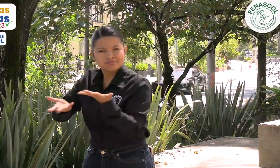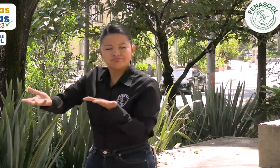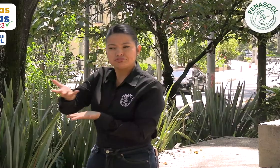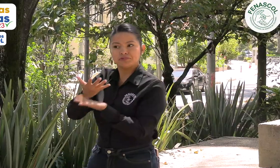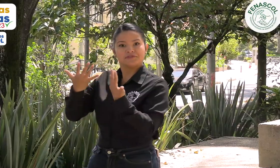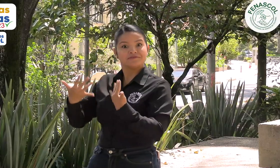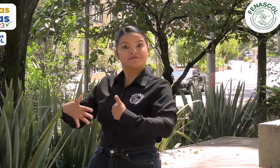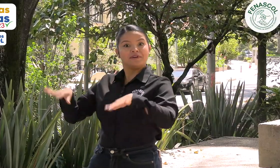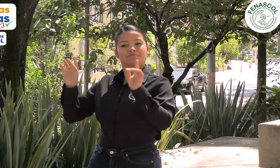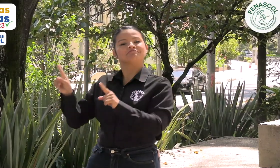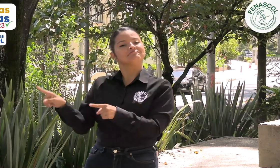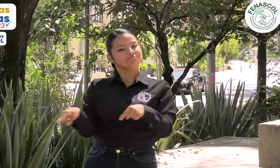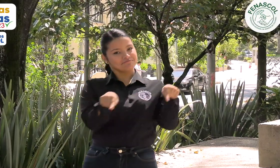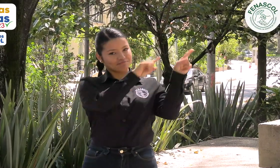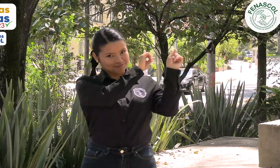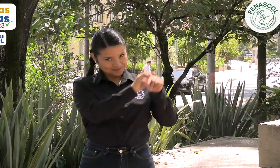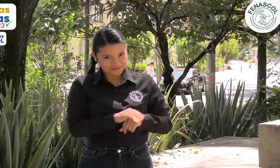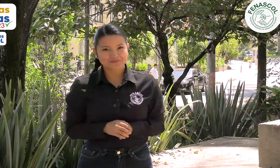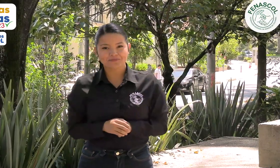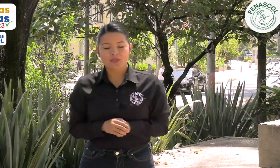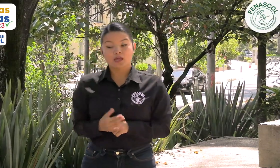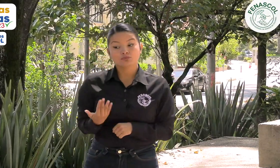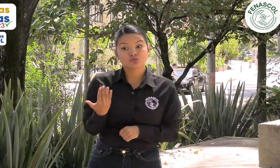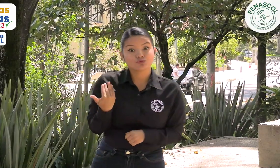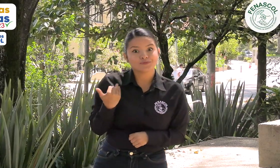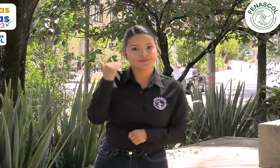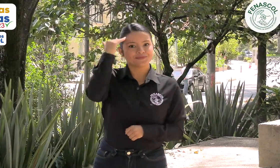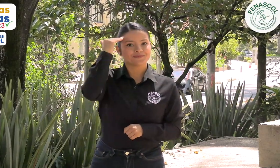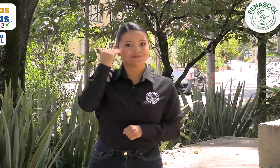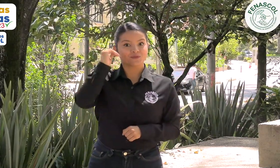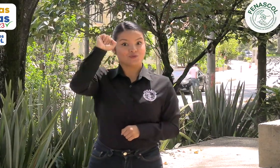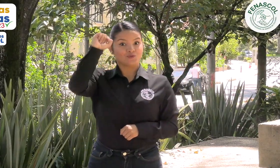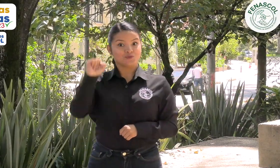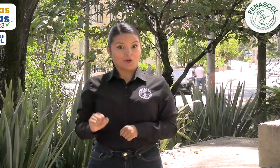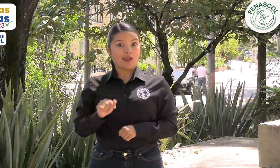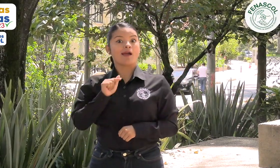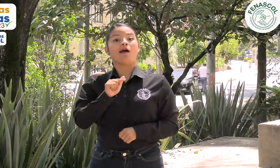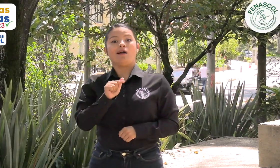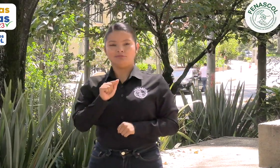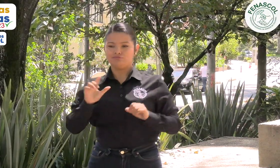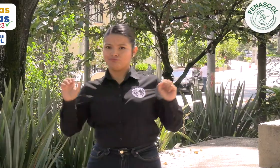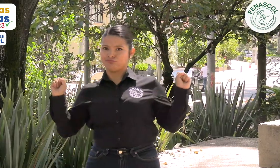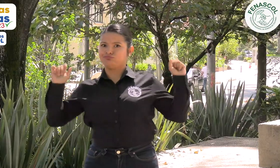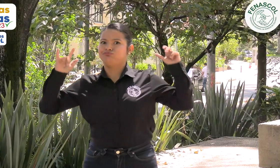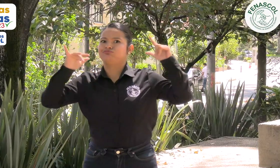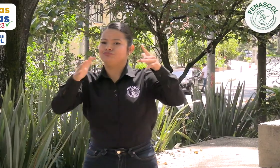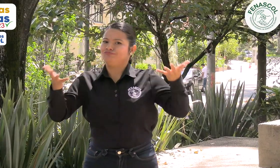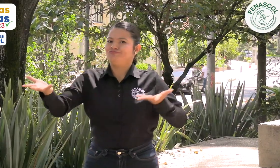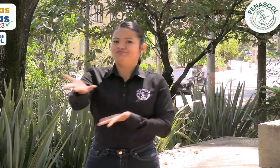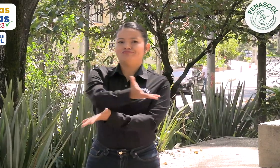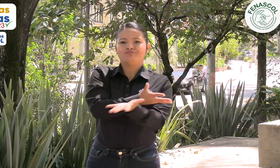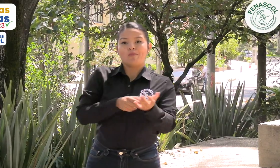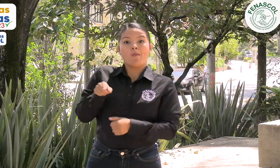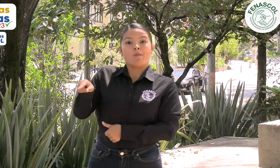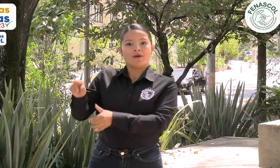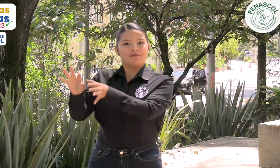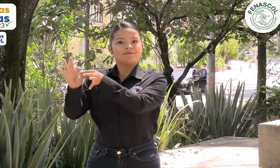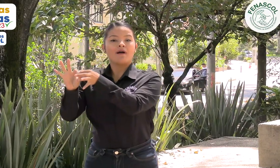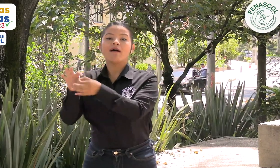Esta gestión de FENASCOL fue reconocida hace poco en el evento realizado en Corea del Sur. El